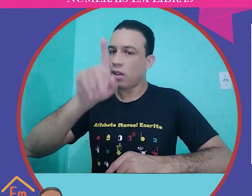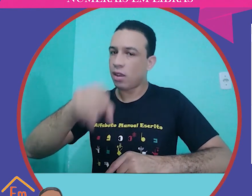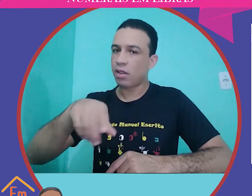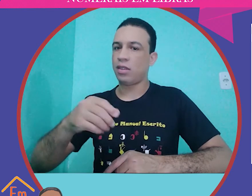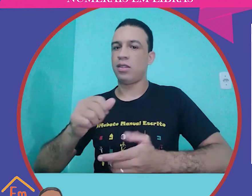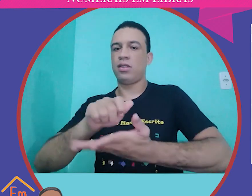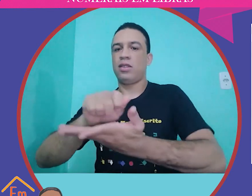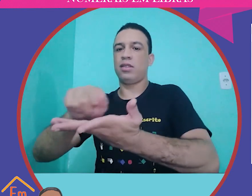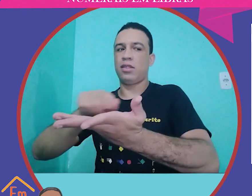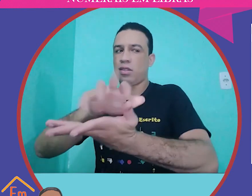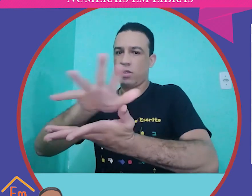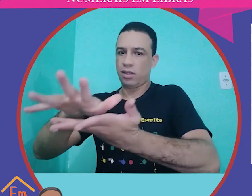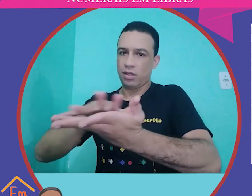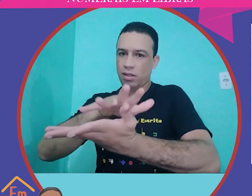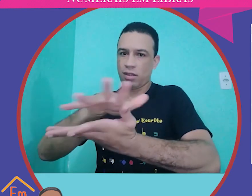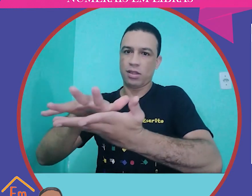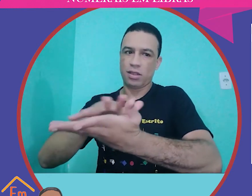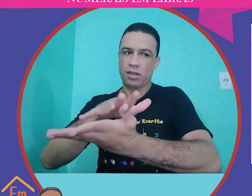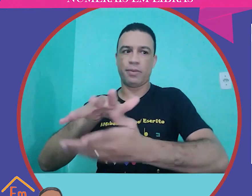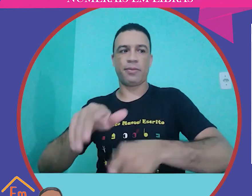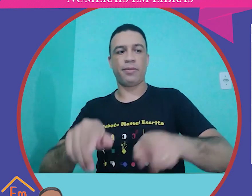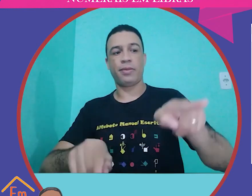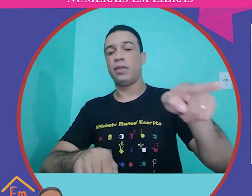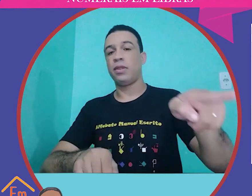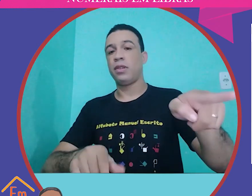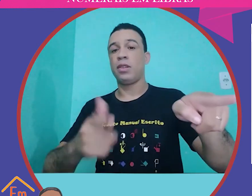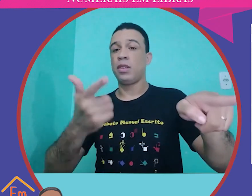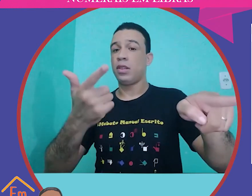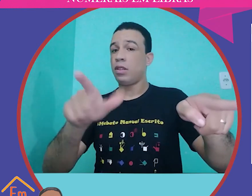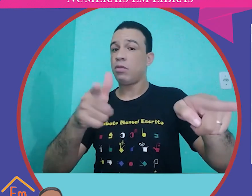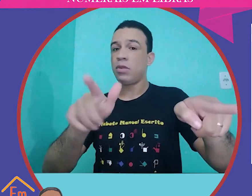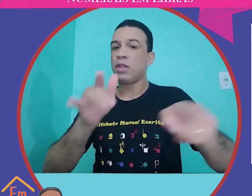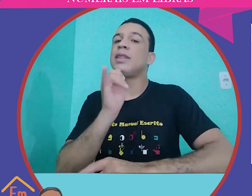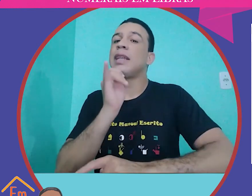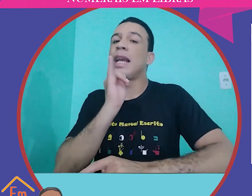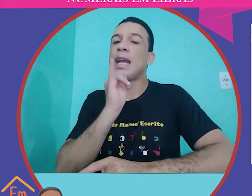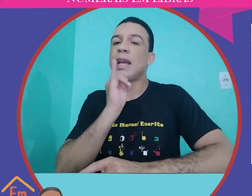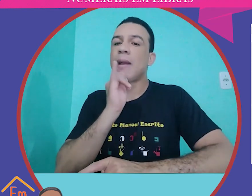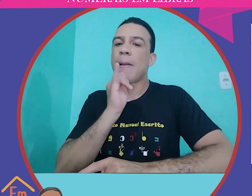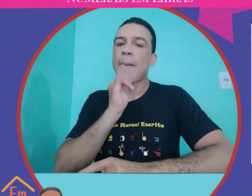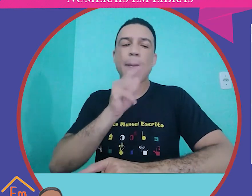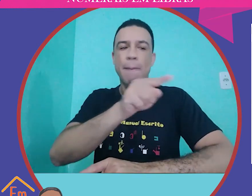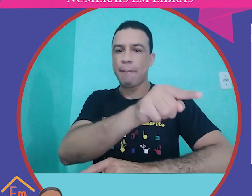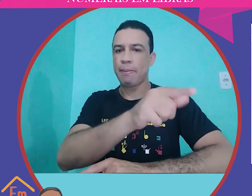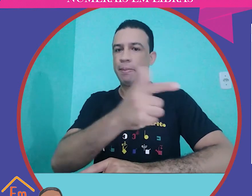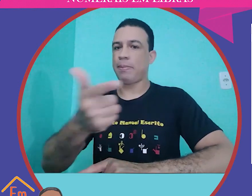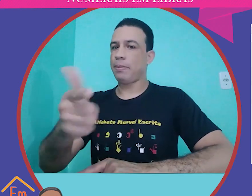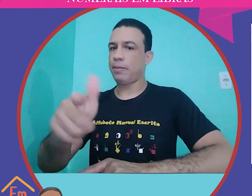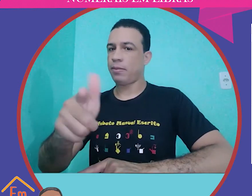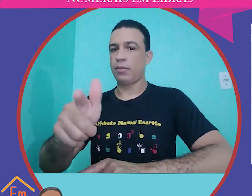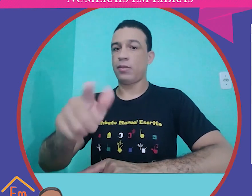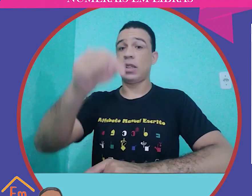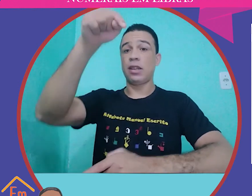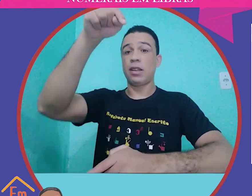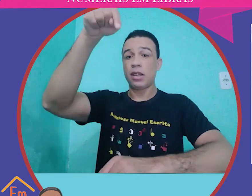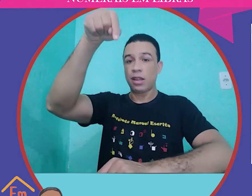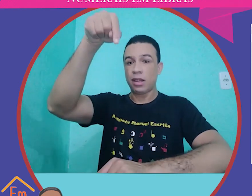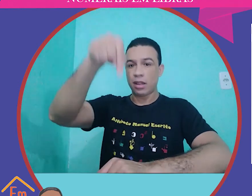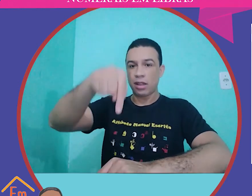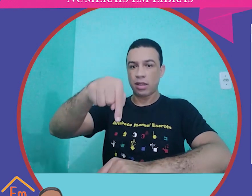Não, não é em português. É para vocês escreverem na escrita de sinais. Não tem um exemplo. Não tem. Mas